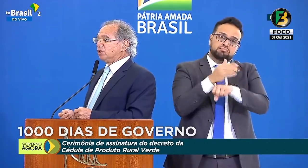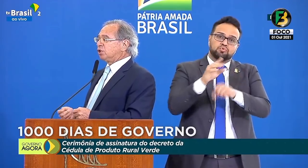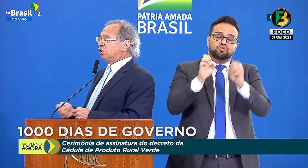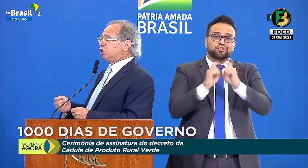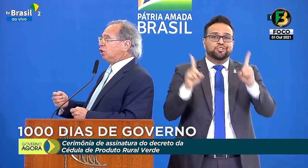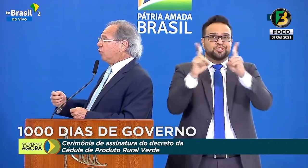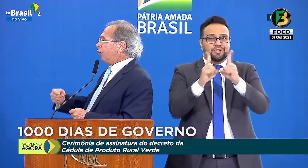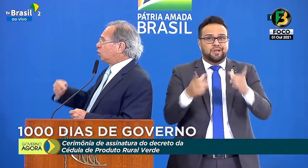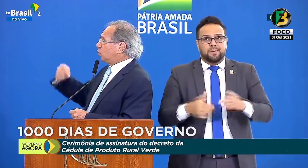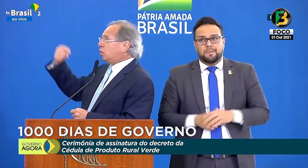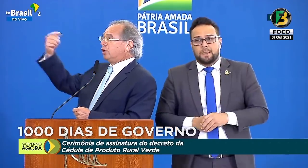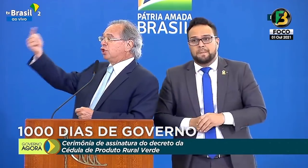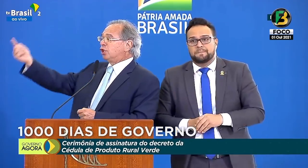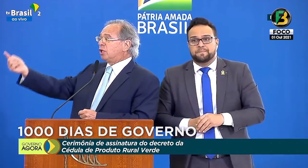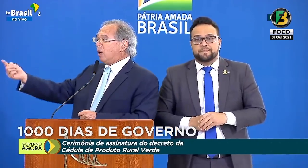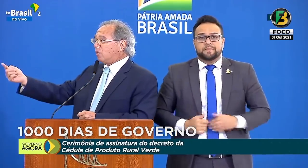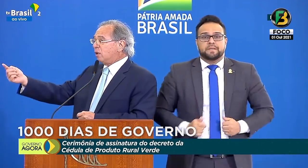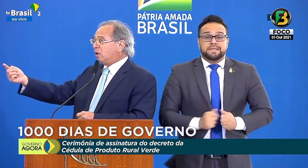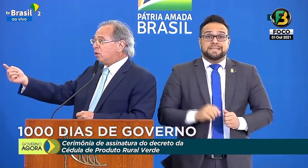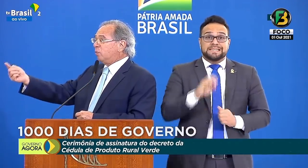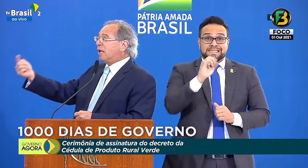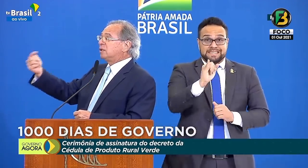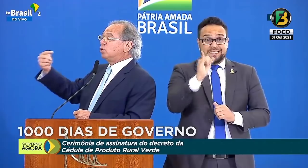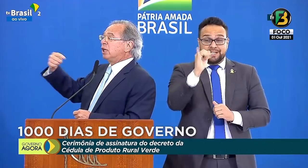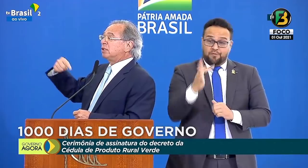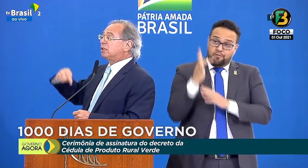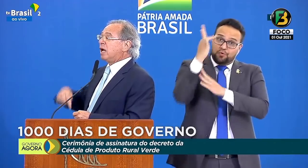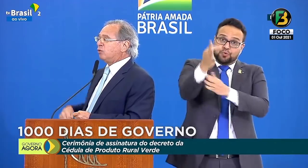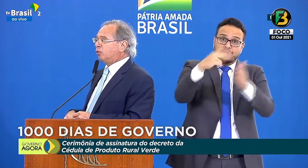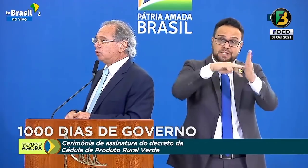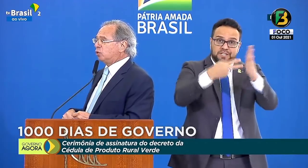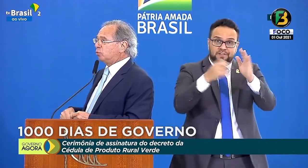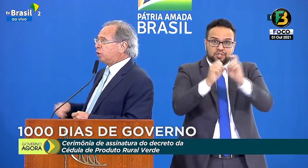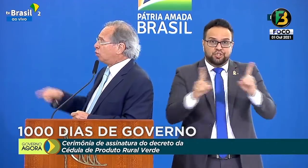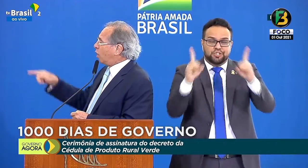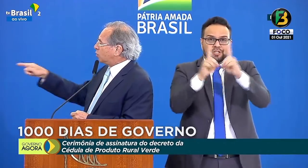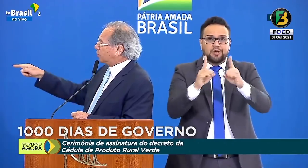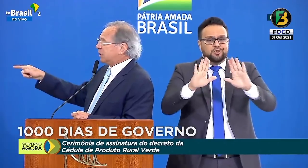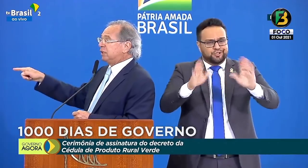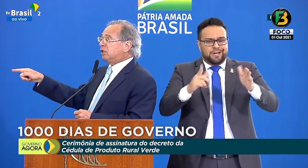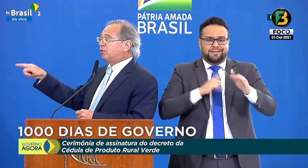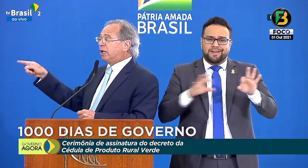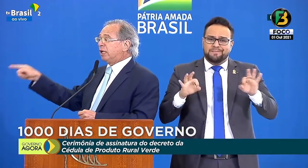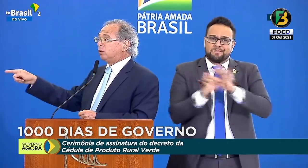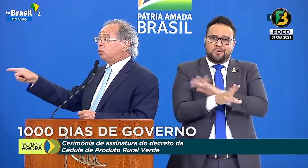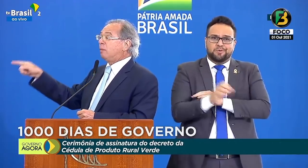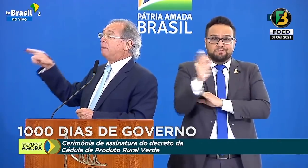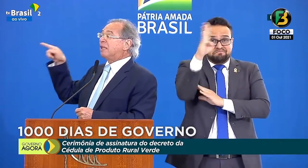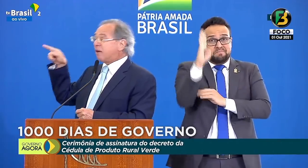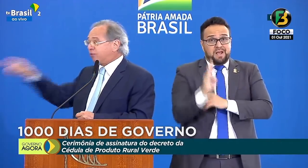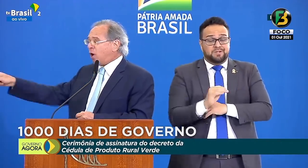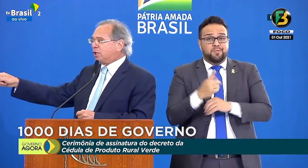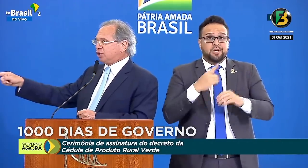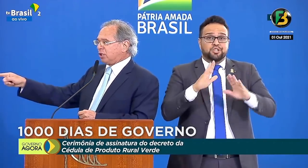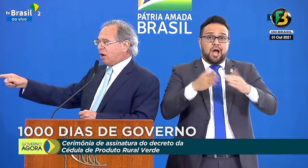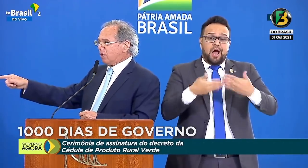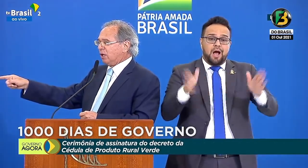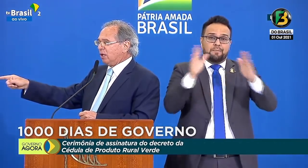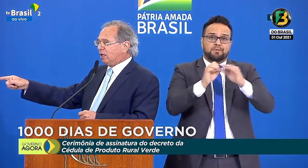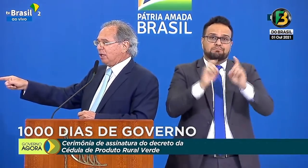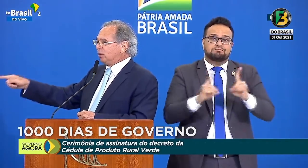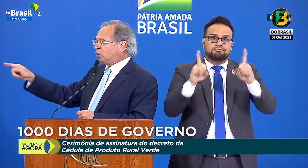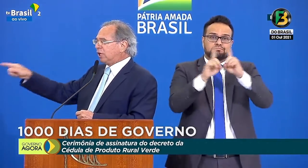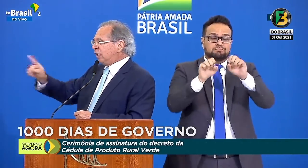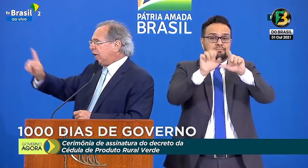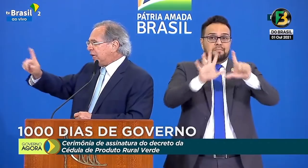Então, se o futuro é digital, o Brasil já está no futuro, porque o nosso presidente foi eleito numa plataforma digital.